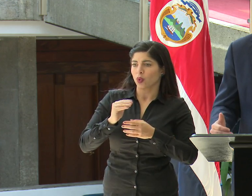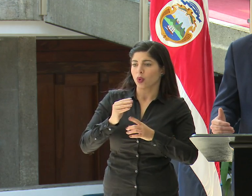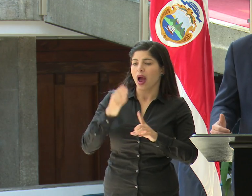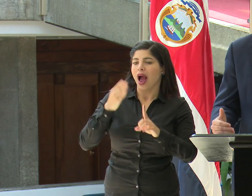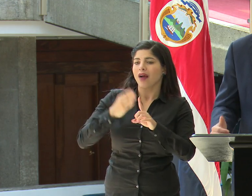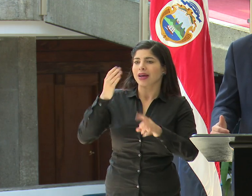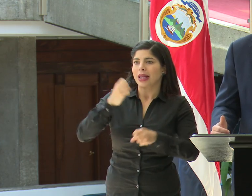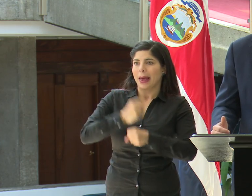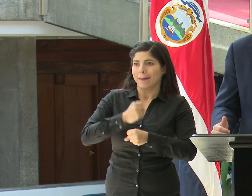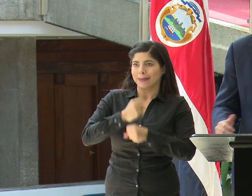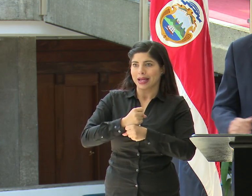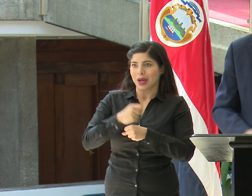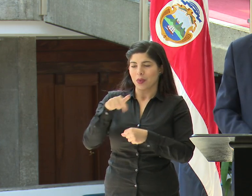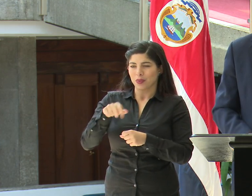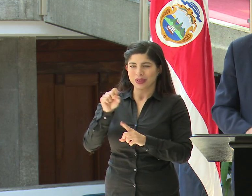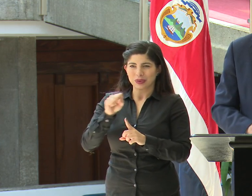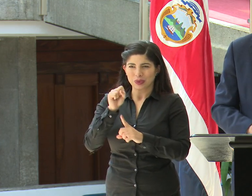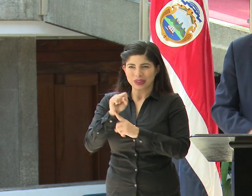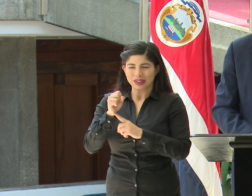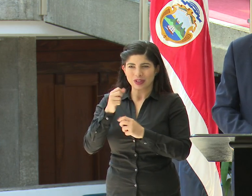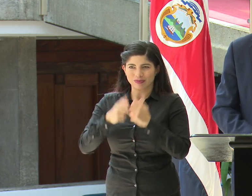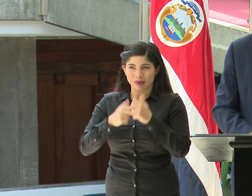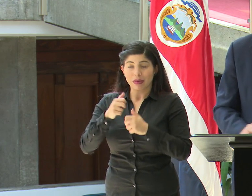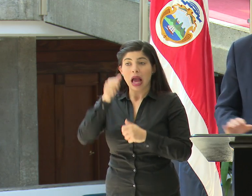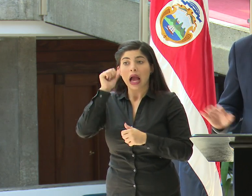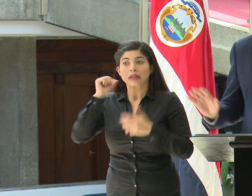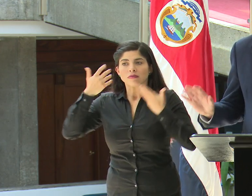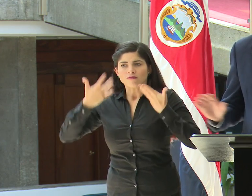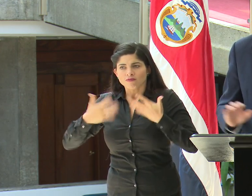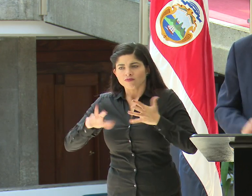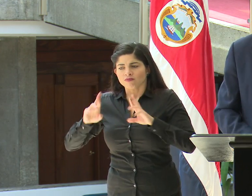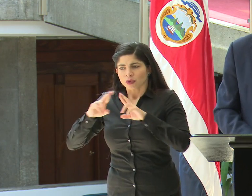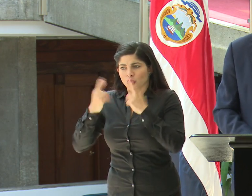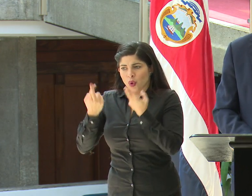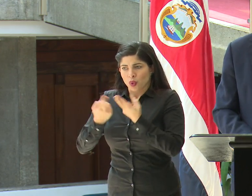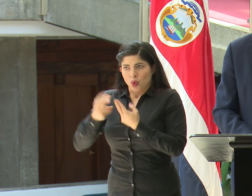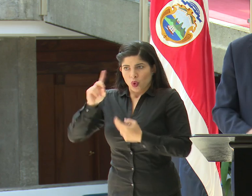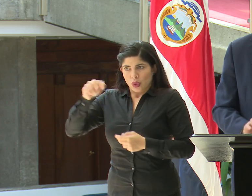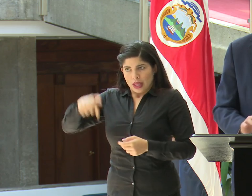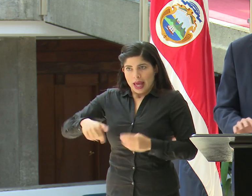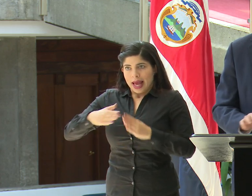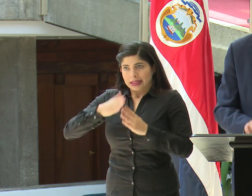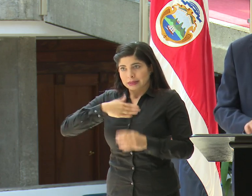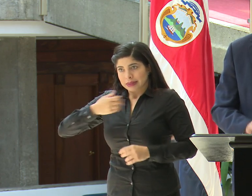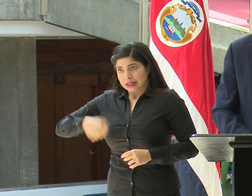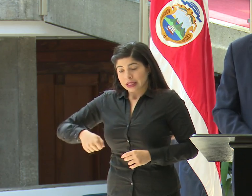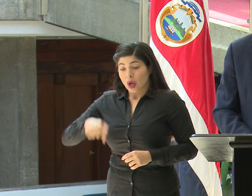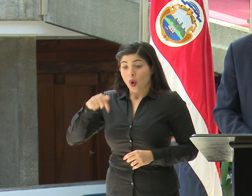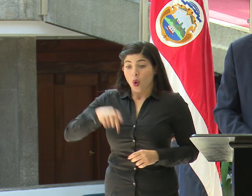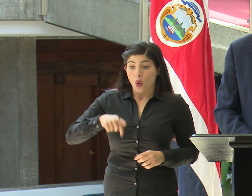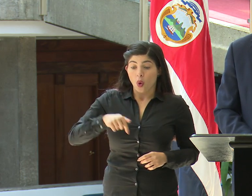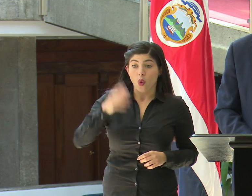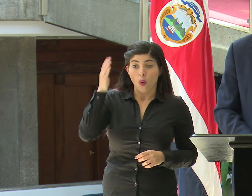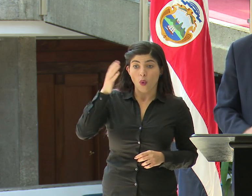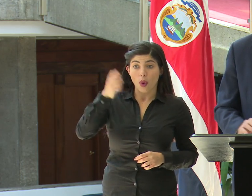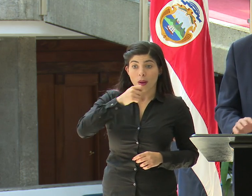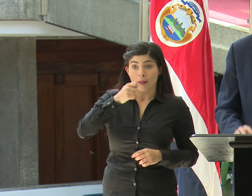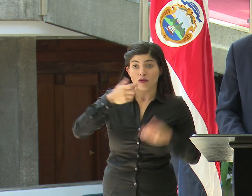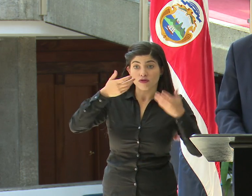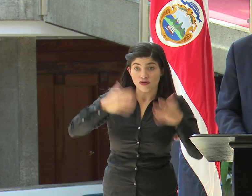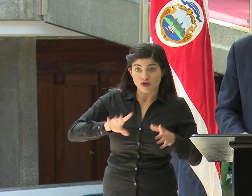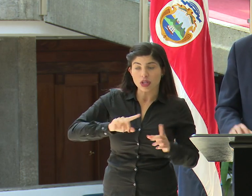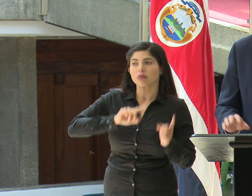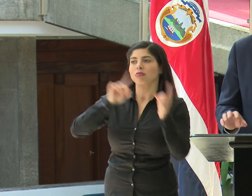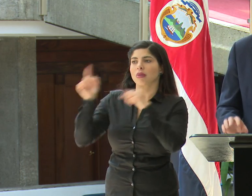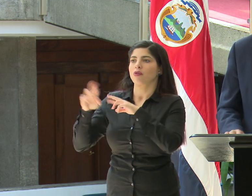empleo en esta crisis. Nos reunimos ayer aquí en Casa Presidencial. Hoy, después de esta conferencia prensa, nos